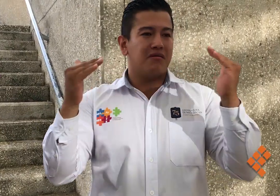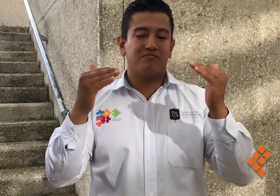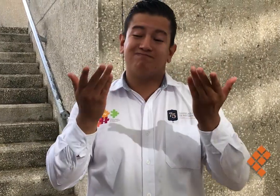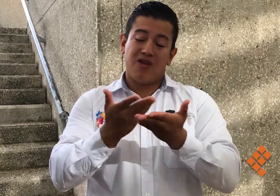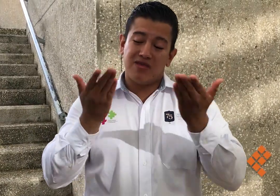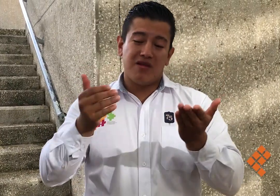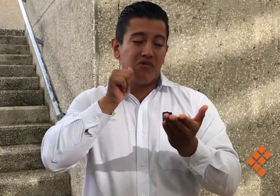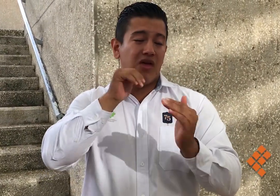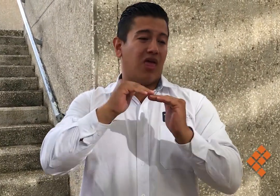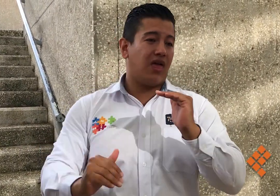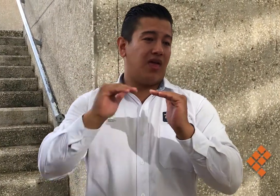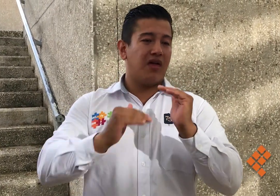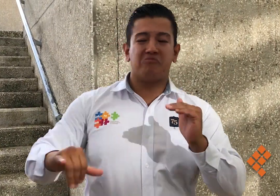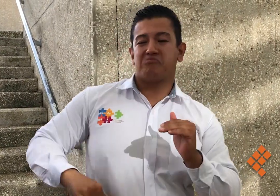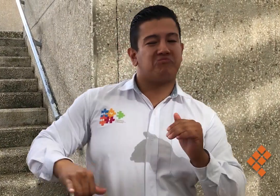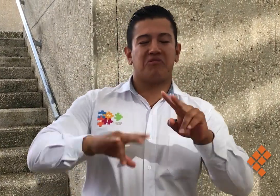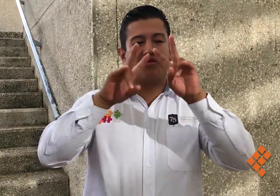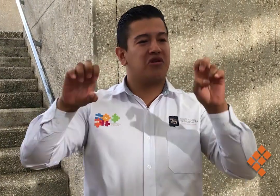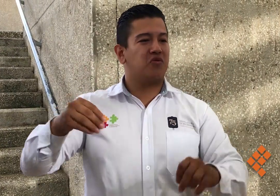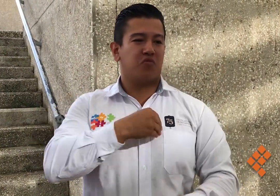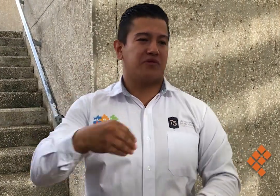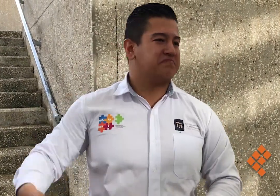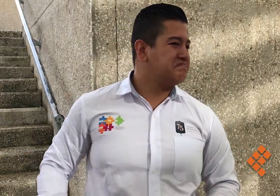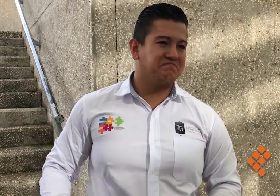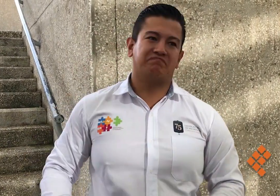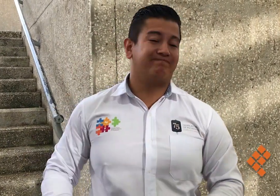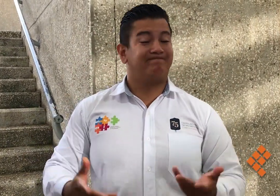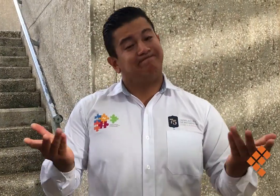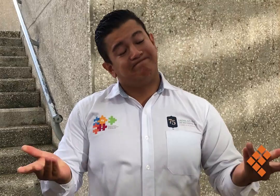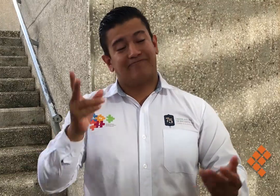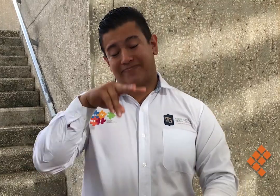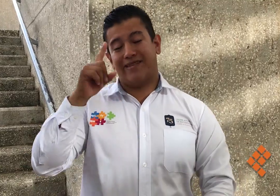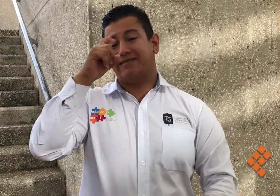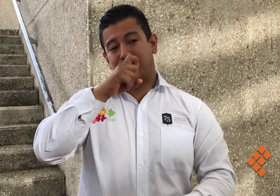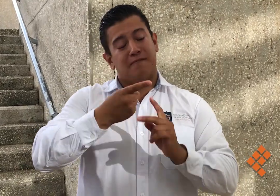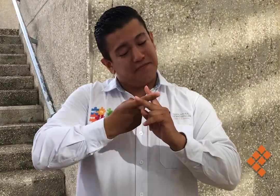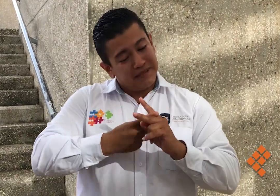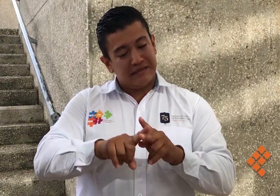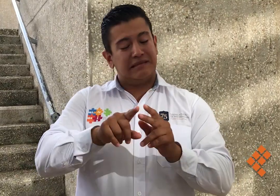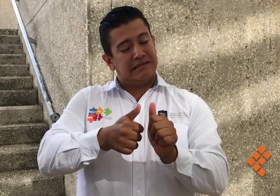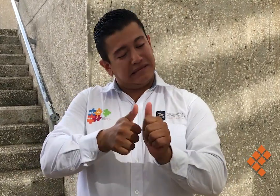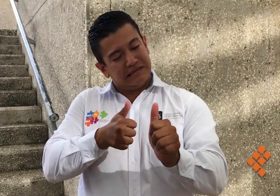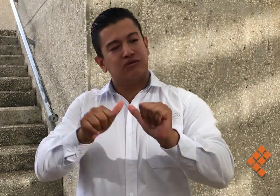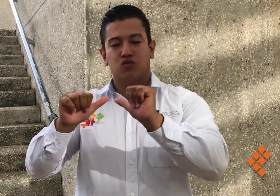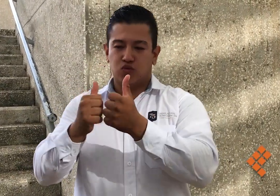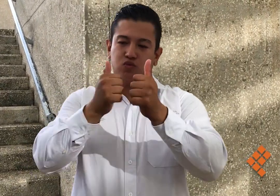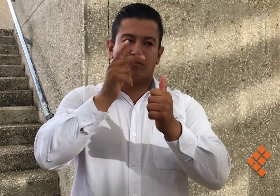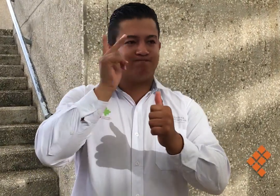personas que falta algo, que estamos enfermas, entonces creo que es esa cultura la que nos tiene en este rezago